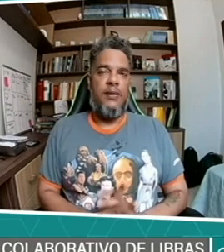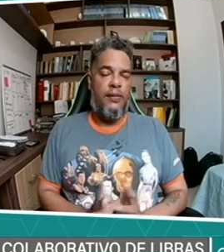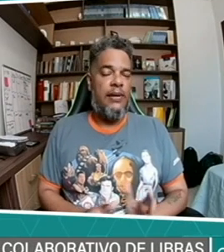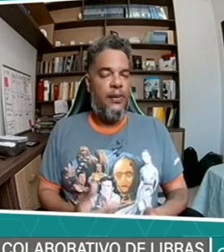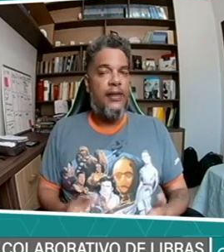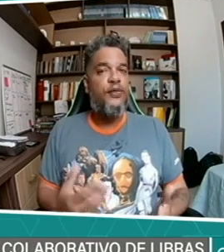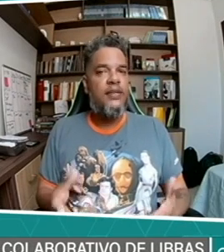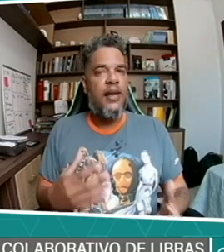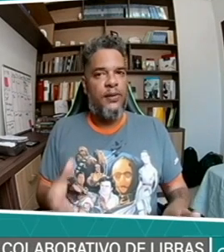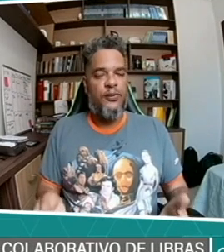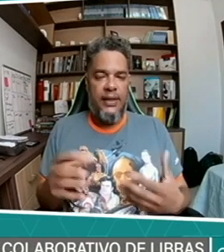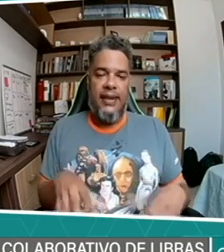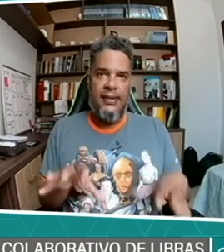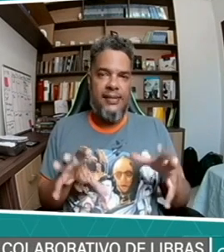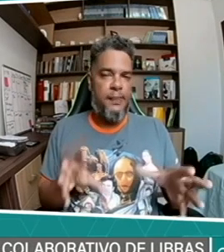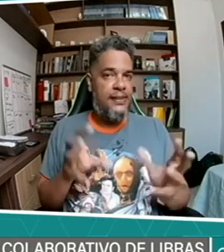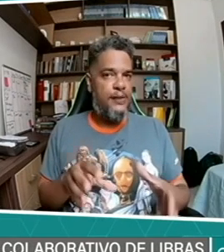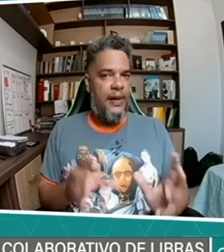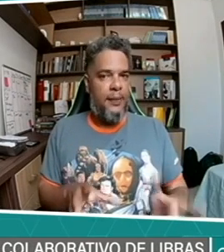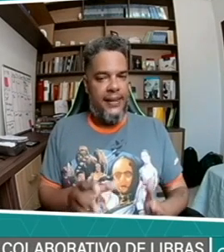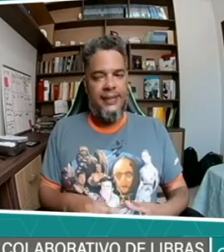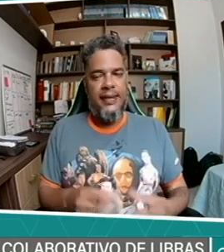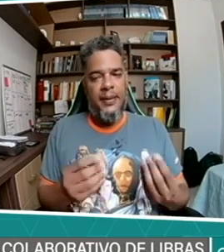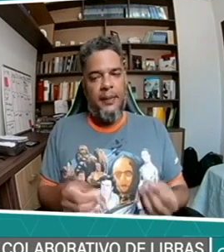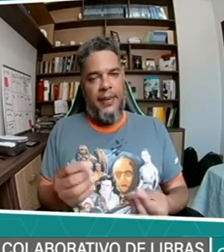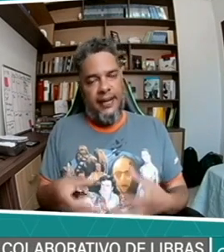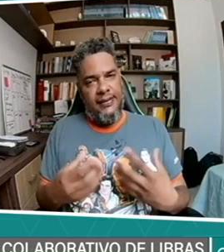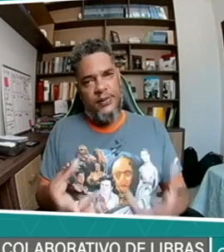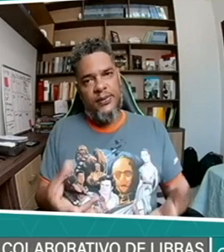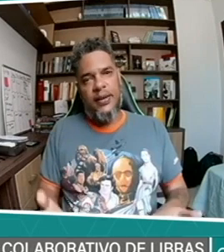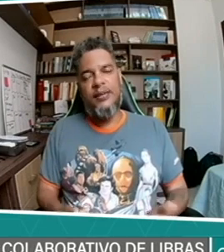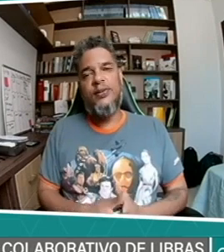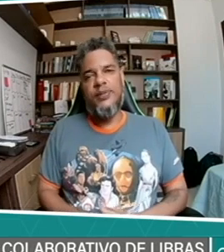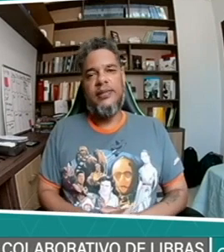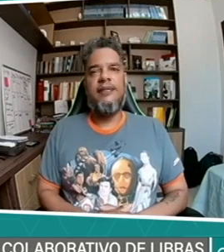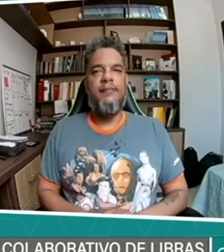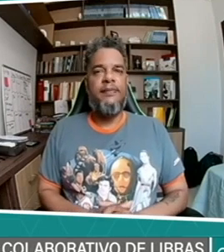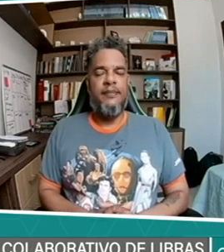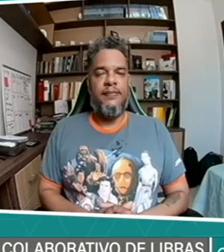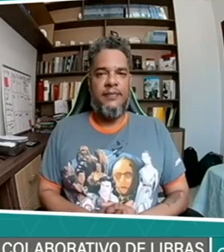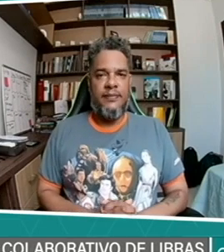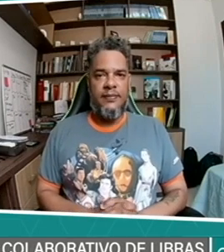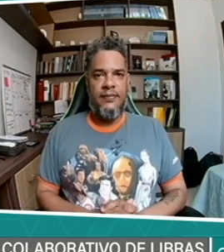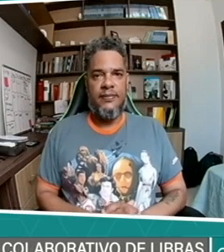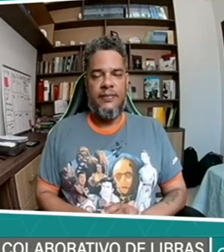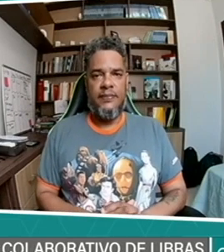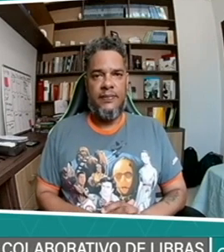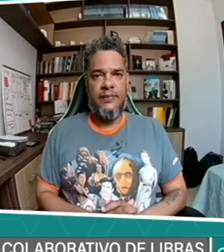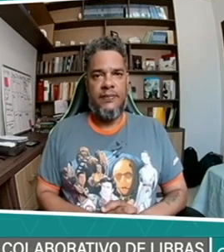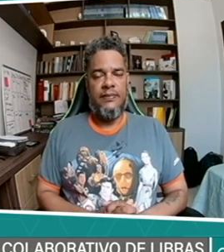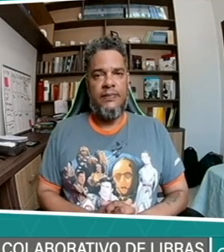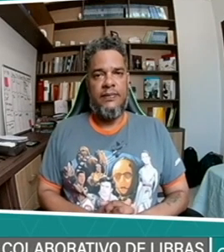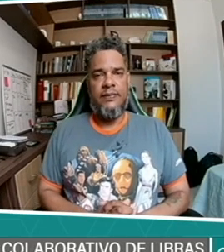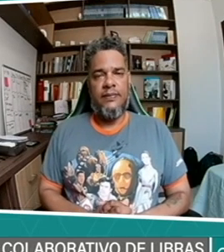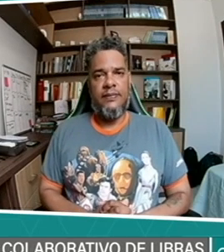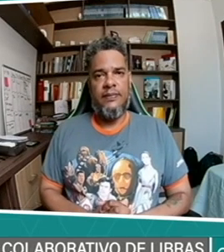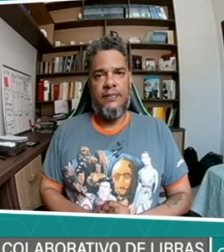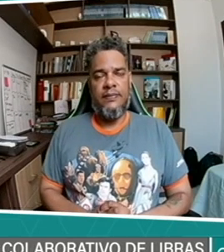uma língua artificial, né? Que foi criada especificamente para essas ocasiões, né? Então, que uma distinção, né? Como o diz,